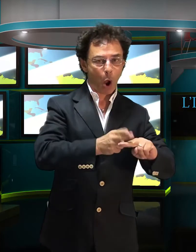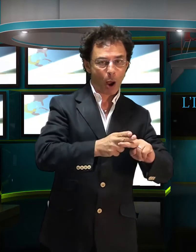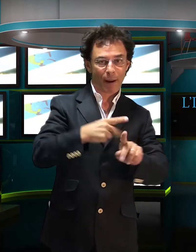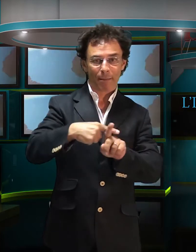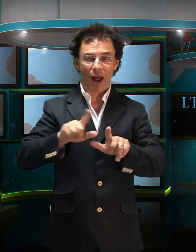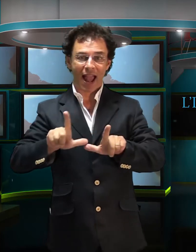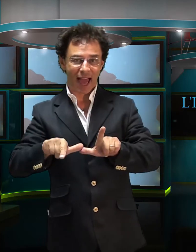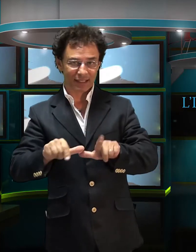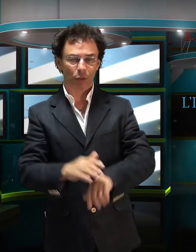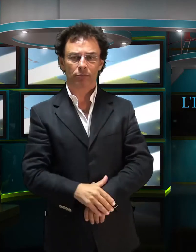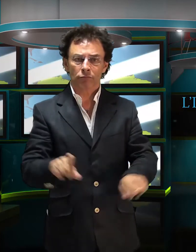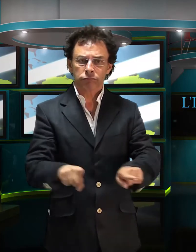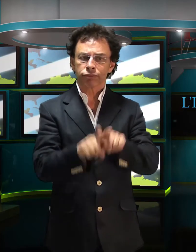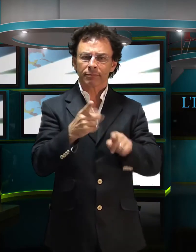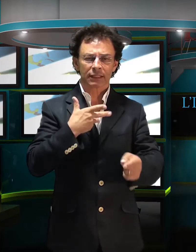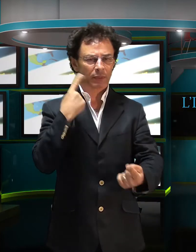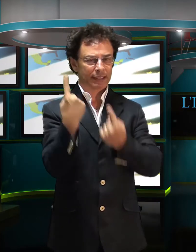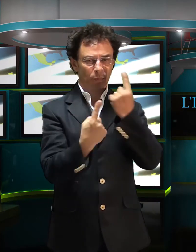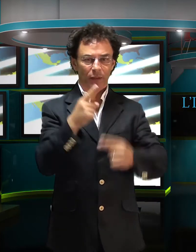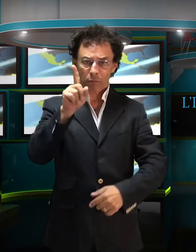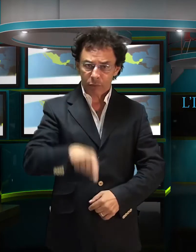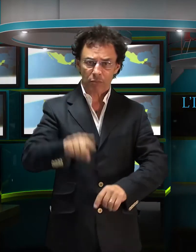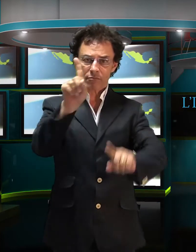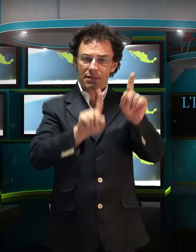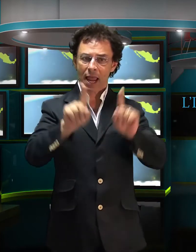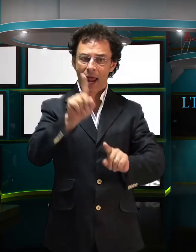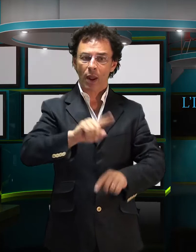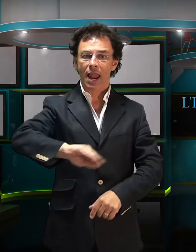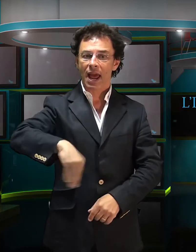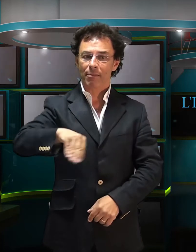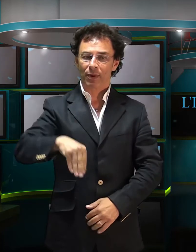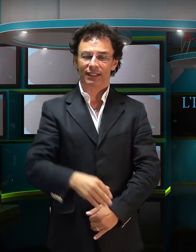Stessa situazione anche a Milano nel posticipo tra Milan e Napoli.